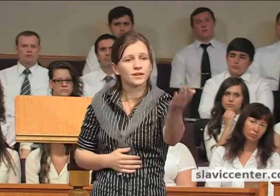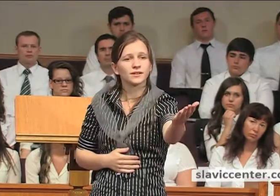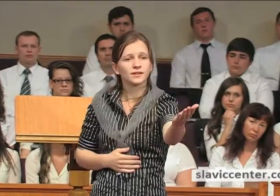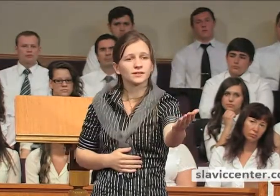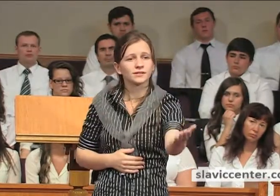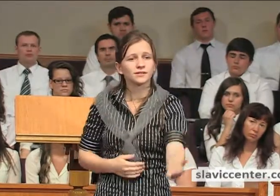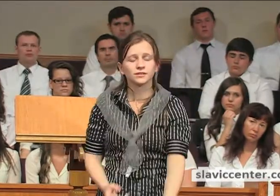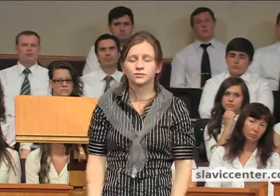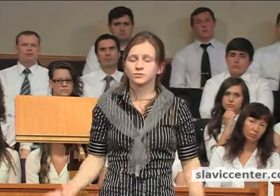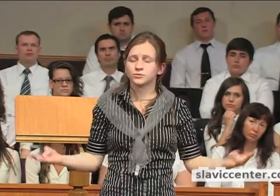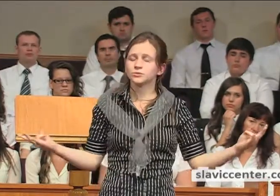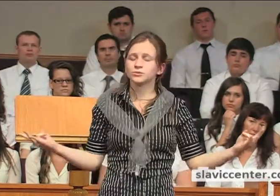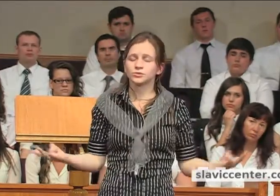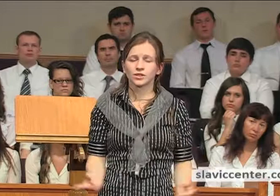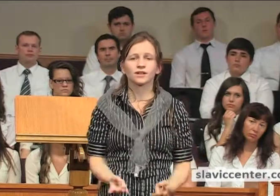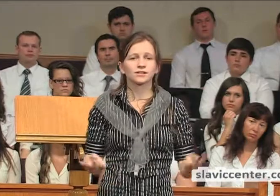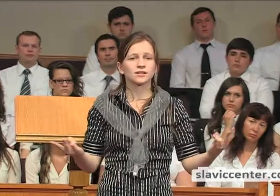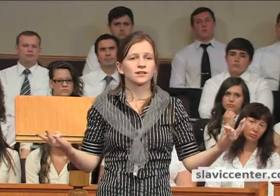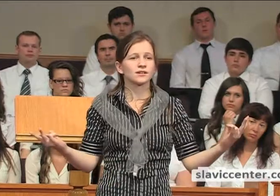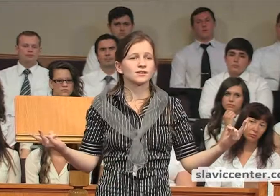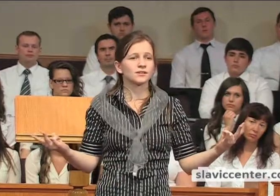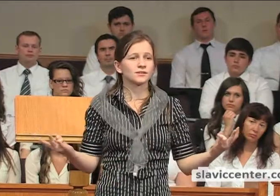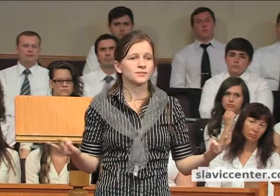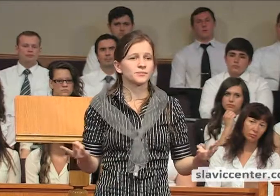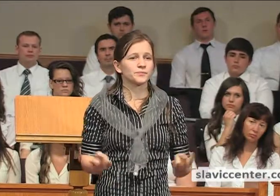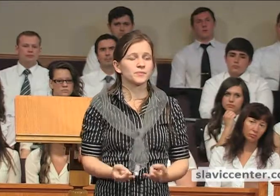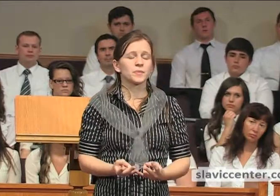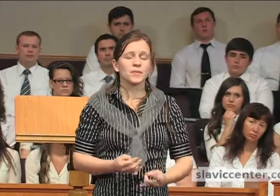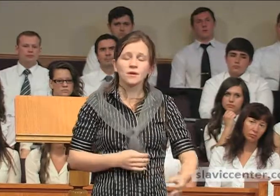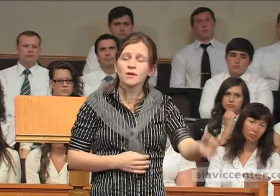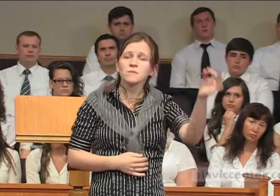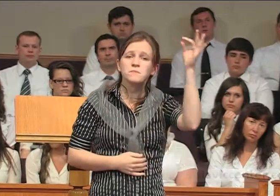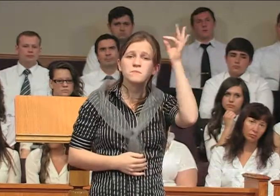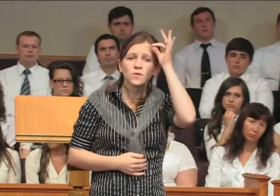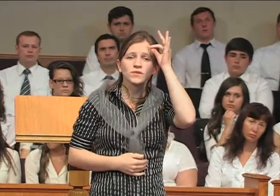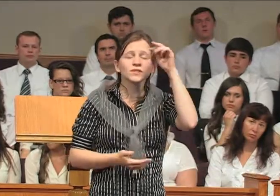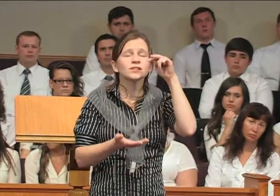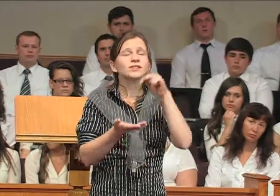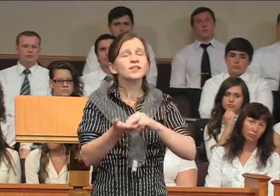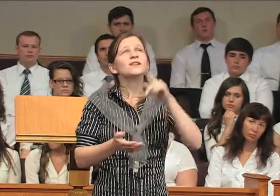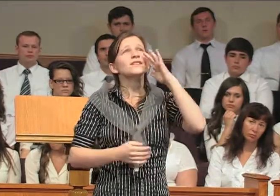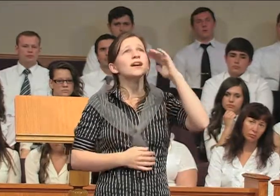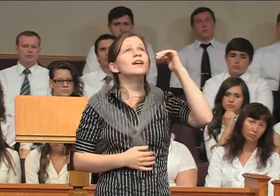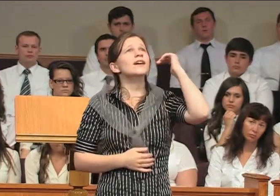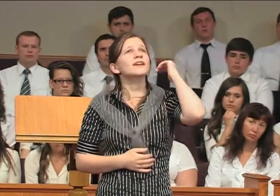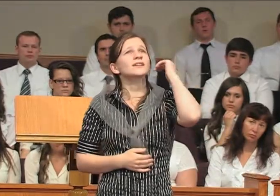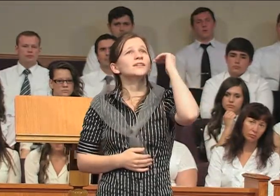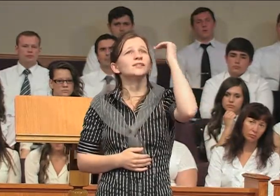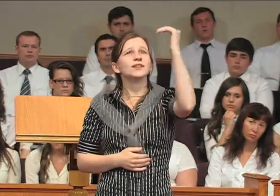нуждался. Помнишь, ты стоял ко мне